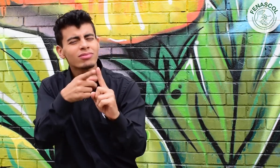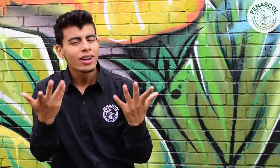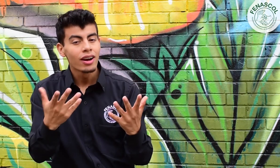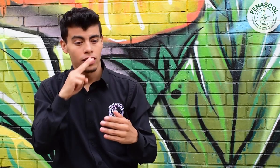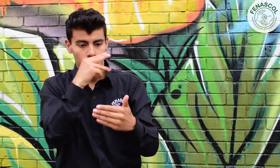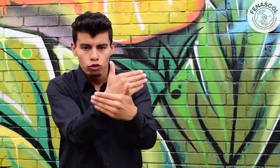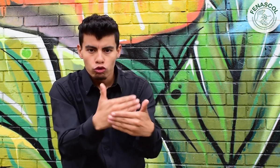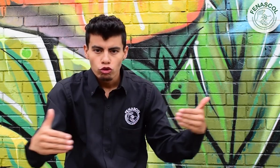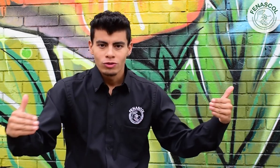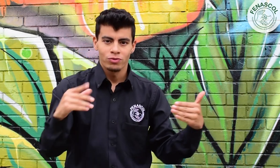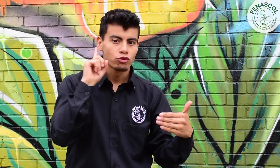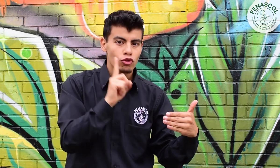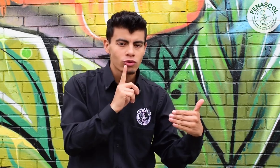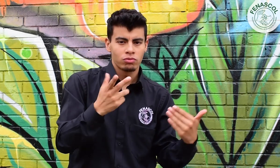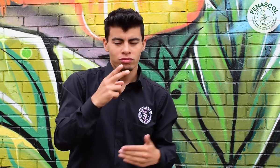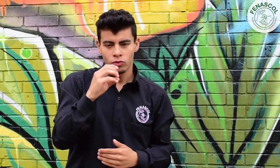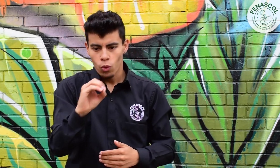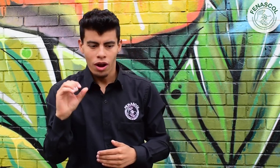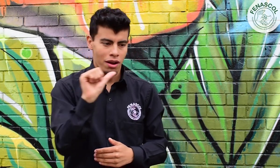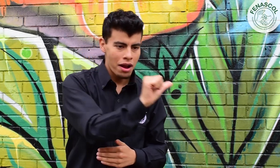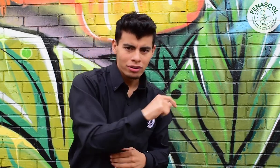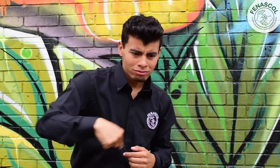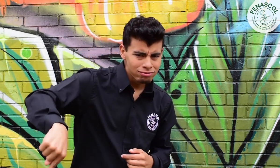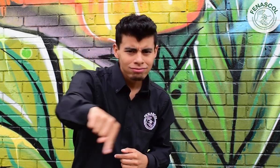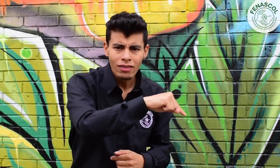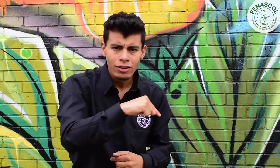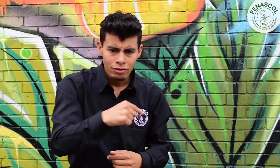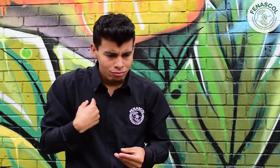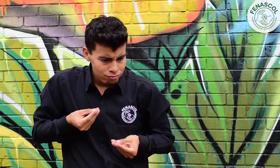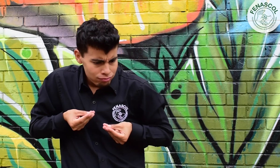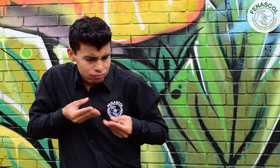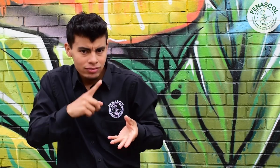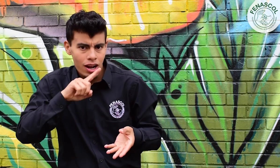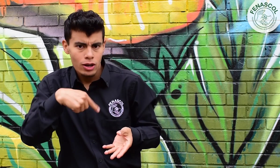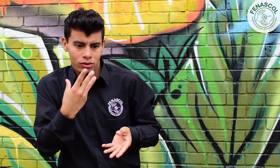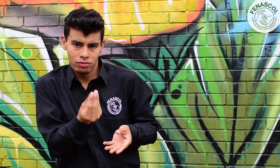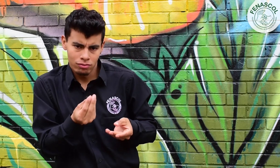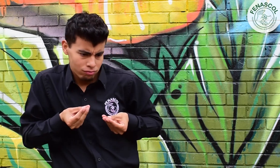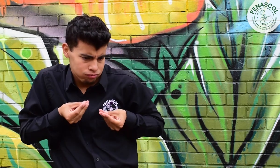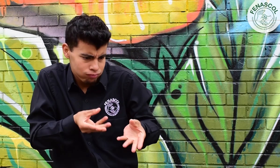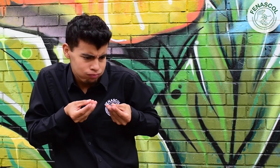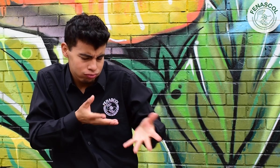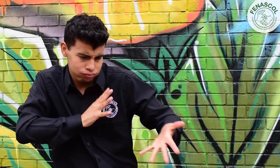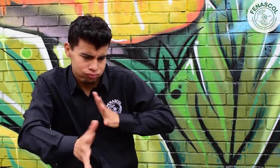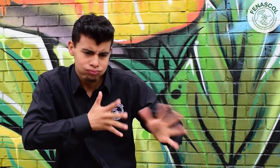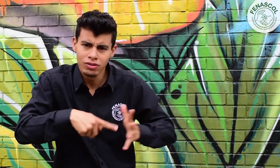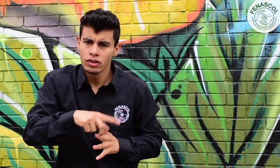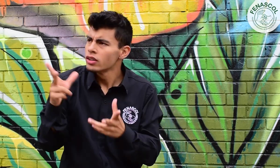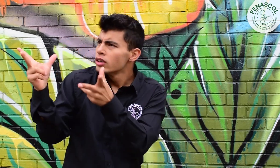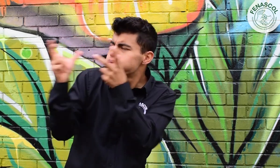señas, sea enseñada a los niños y a las niñas sordos para que después de ser adquirida, ellos construyan conocimiento, la